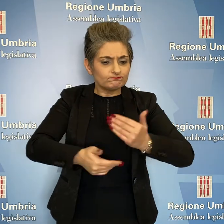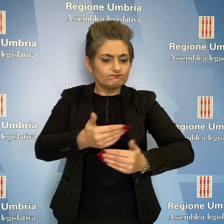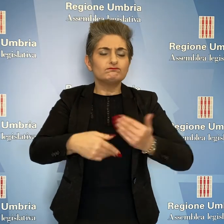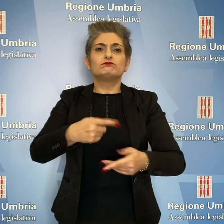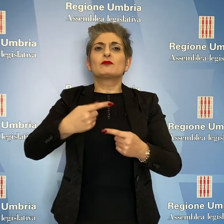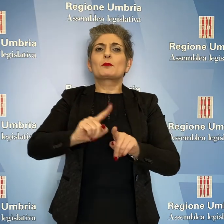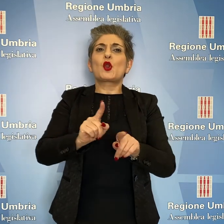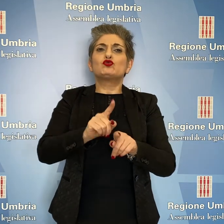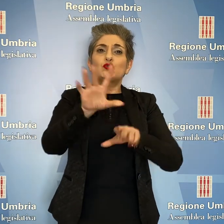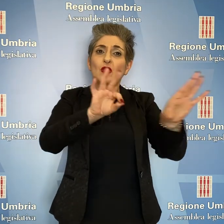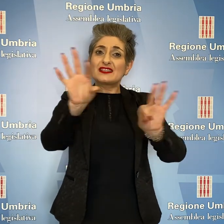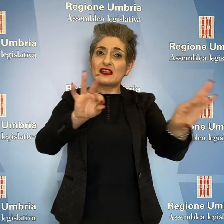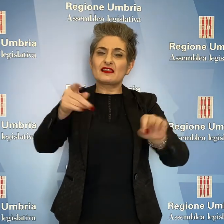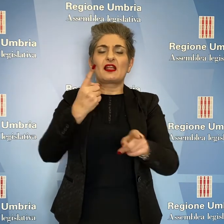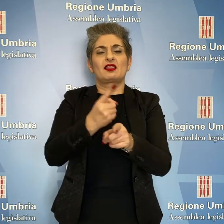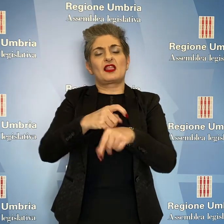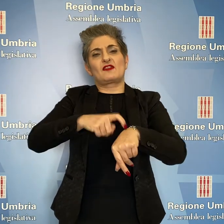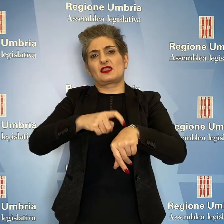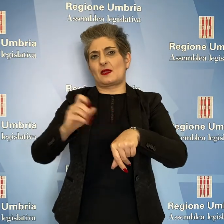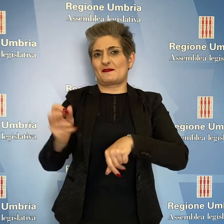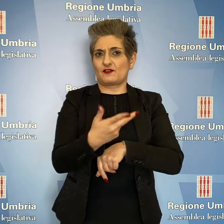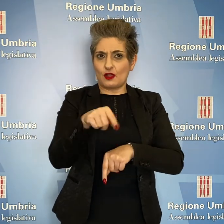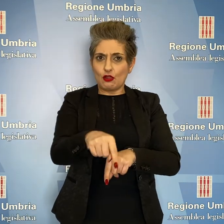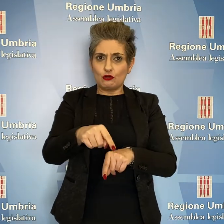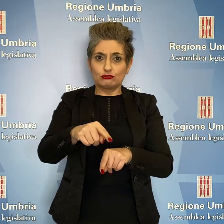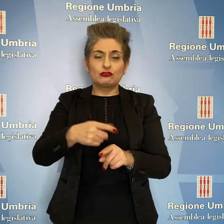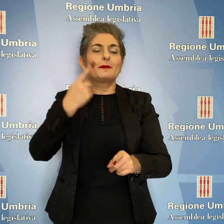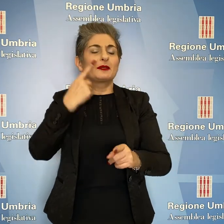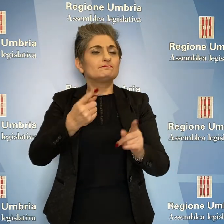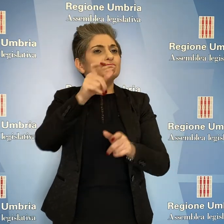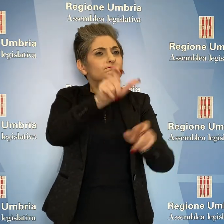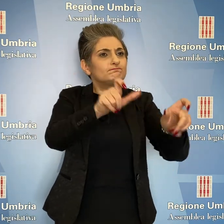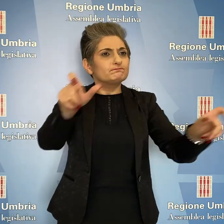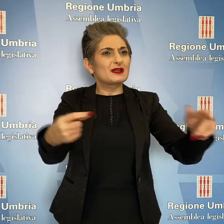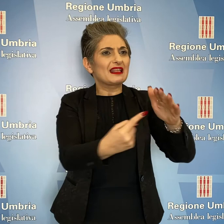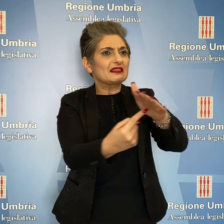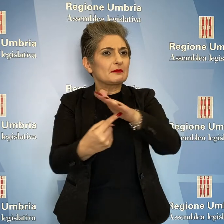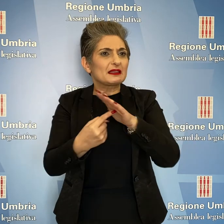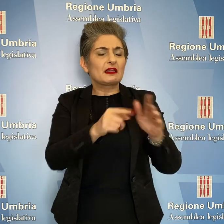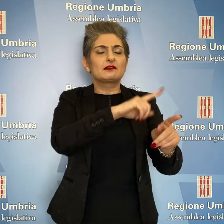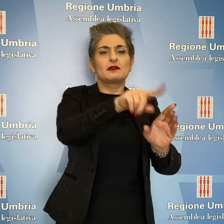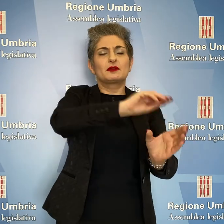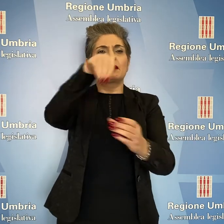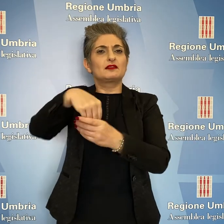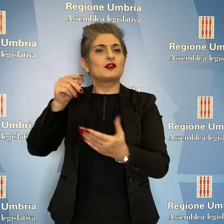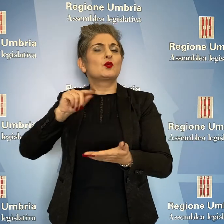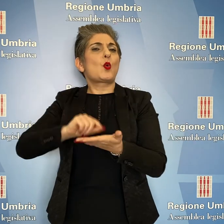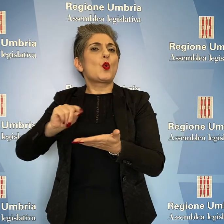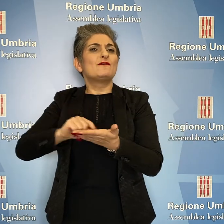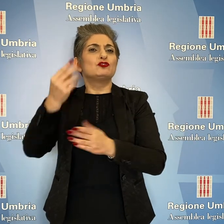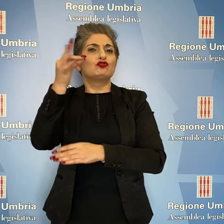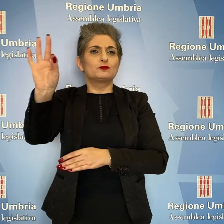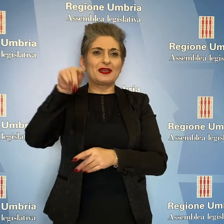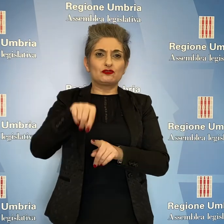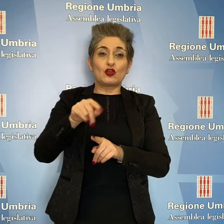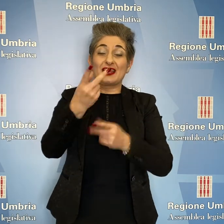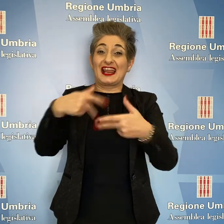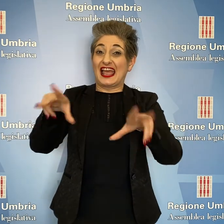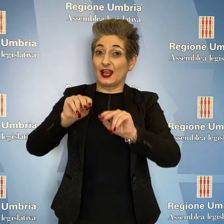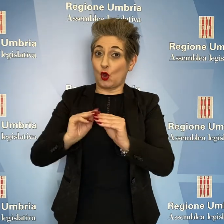la procedura selettiva già avviata per il reclutamento di personale da utilizzare presso l'ufficio speciale ricostruzione,